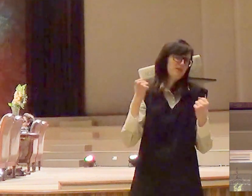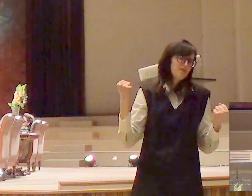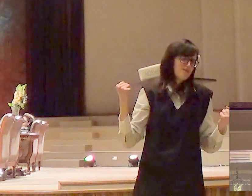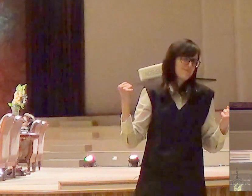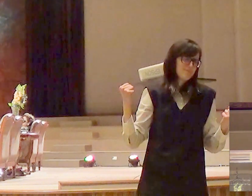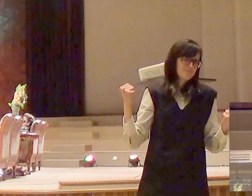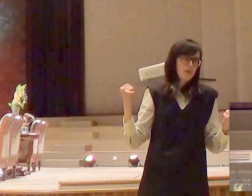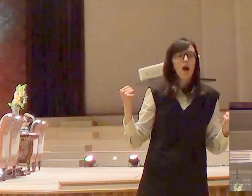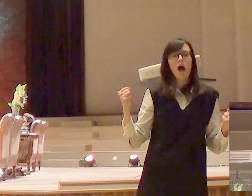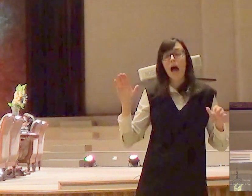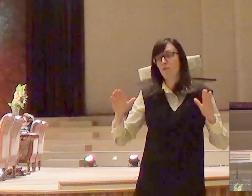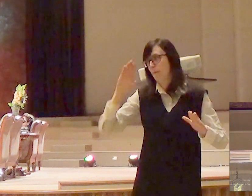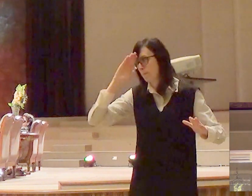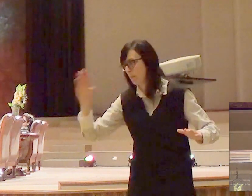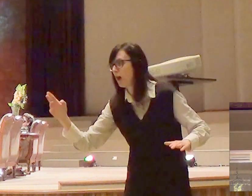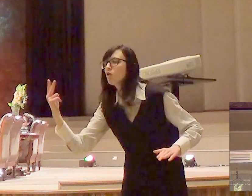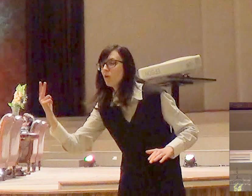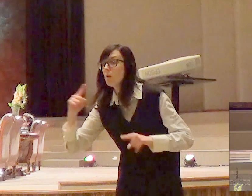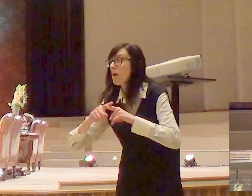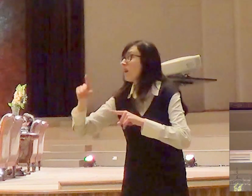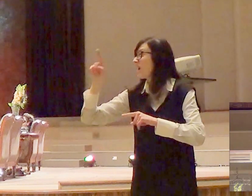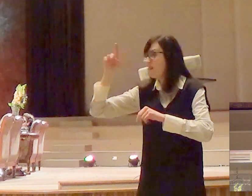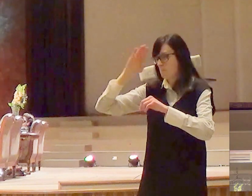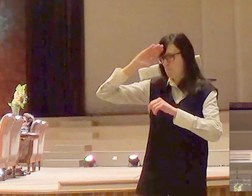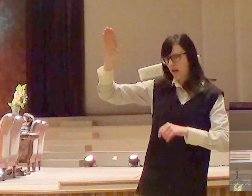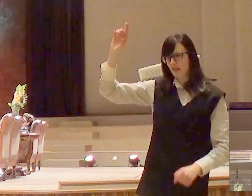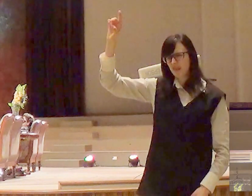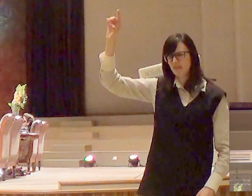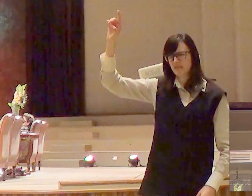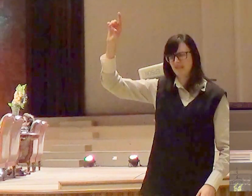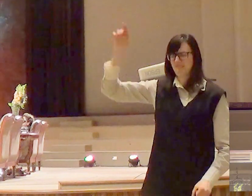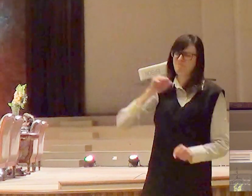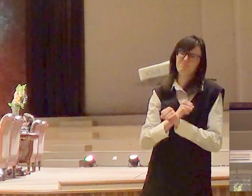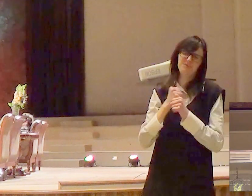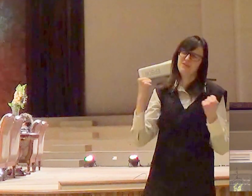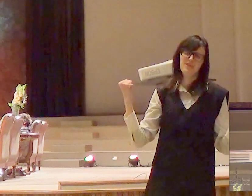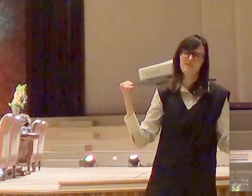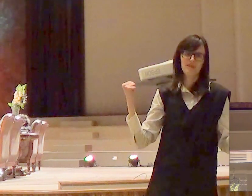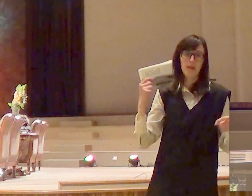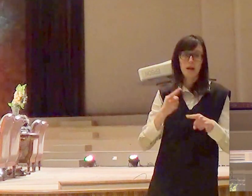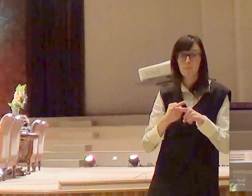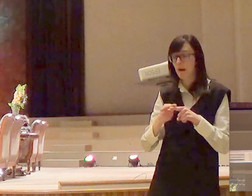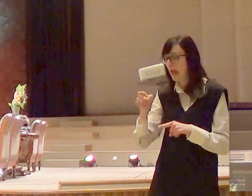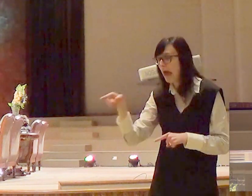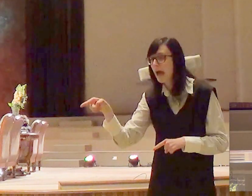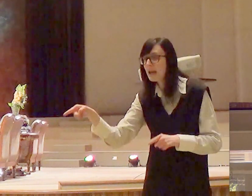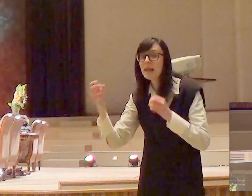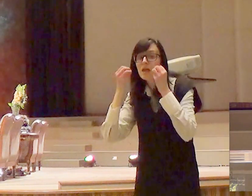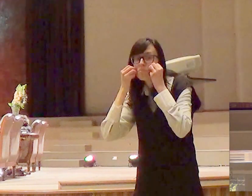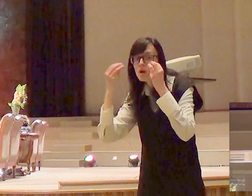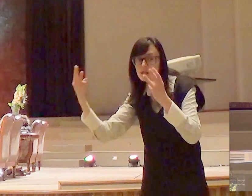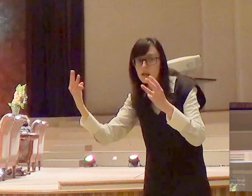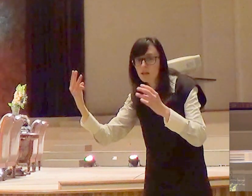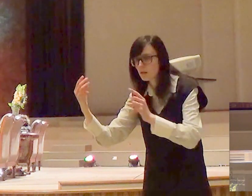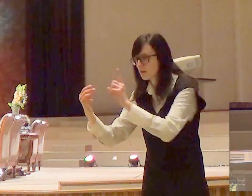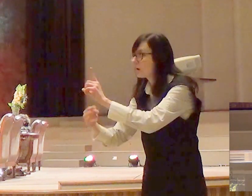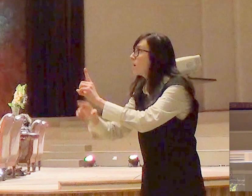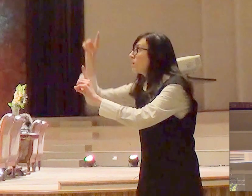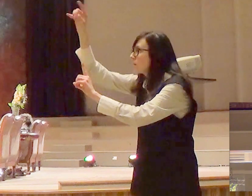E ali não era Moisés, era Deus que estava revelando, porque a nuvem